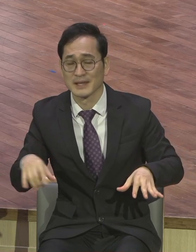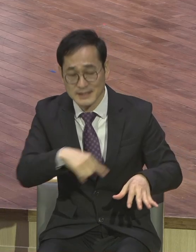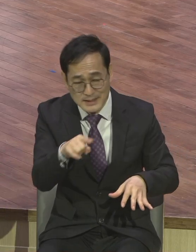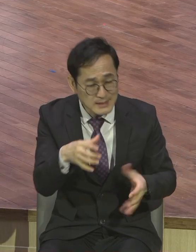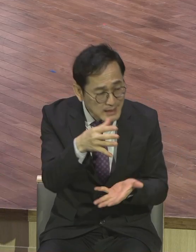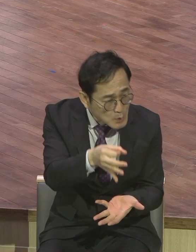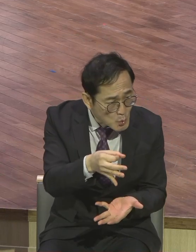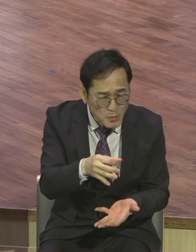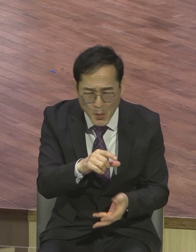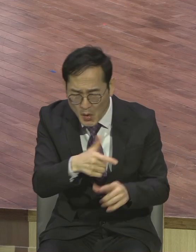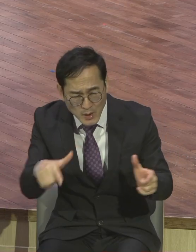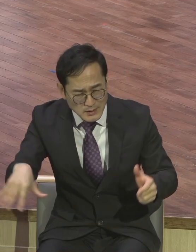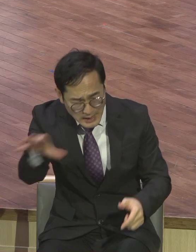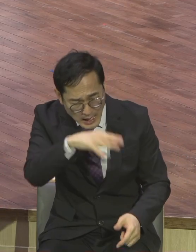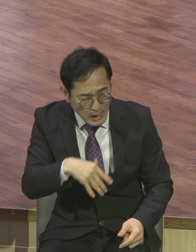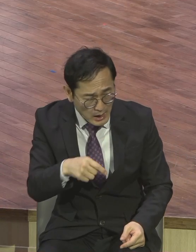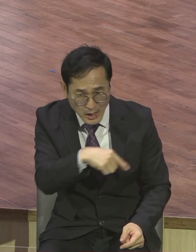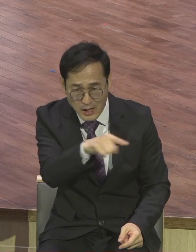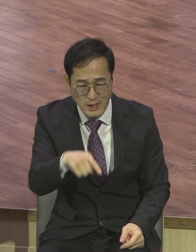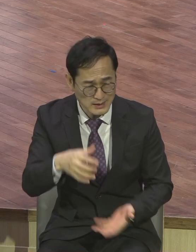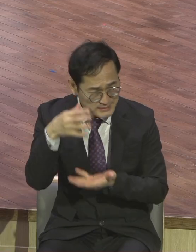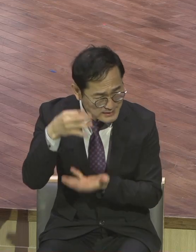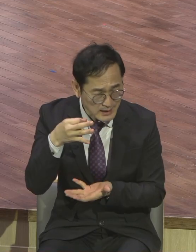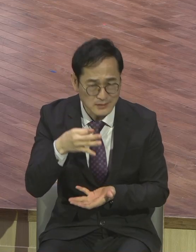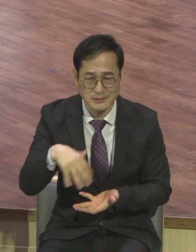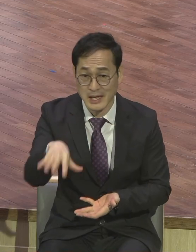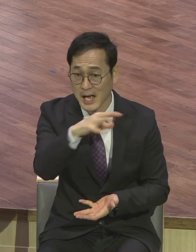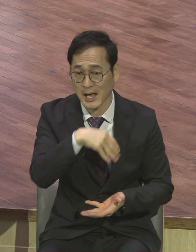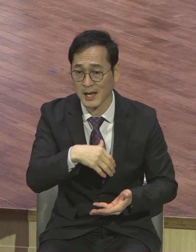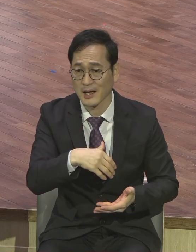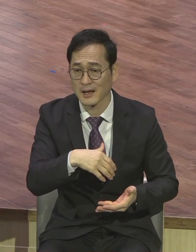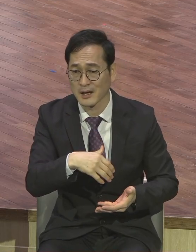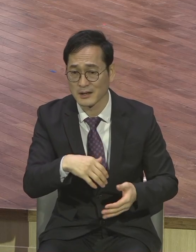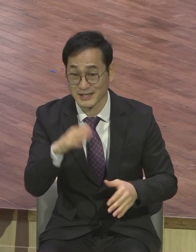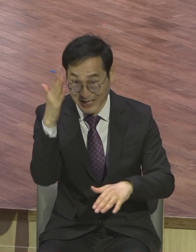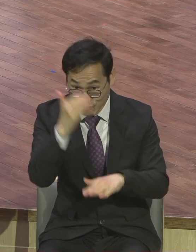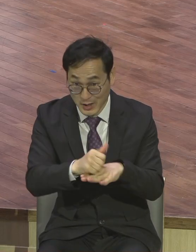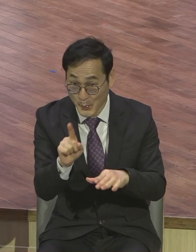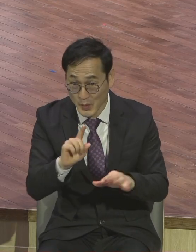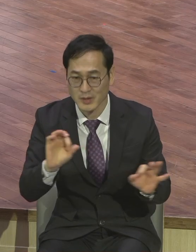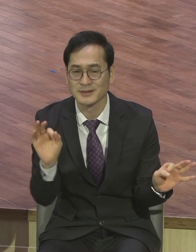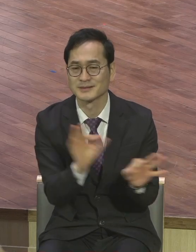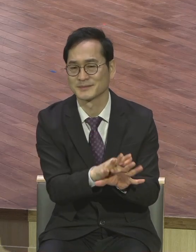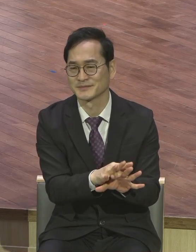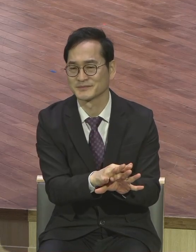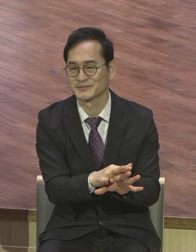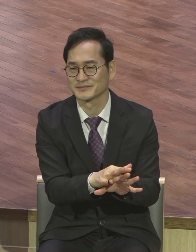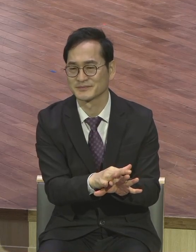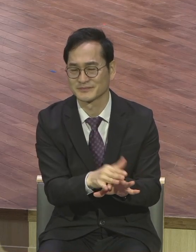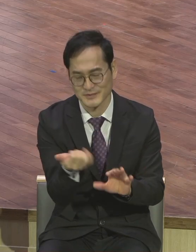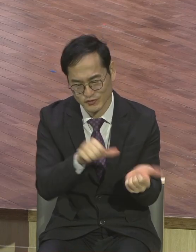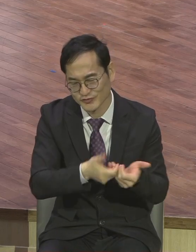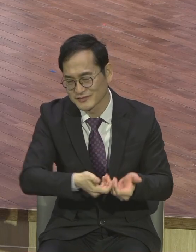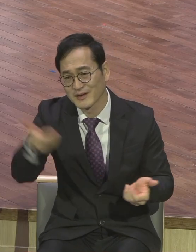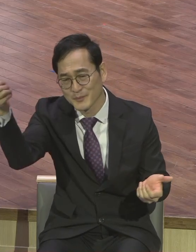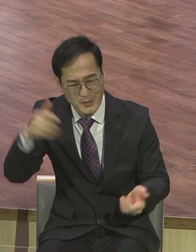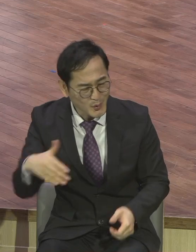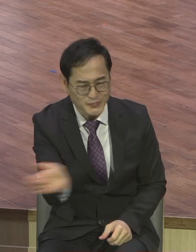뭐만 남느냐? 하나님의 말씀만 남는다고 그랬어요. 말씀만 남아. 우리는